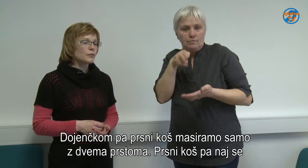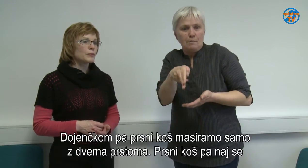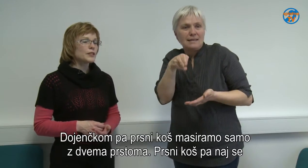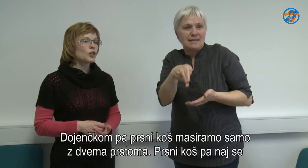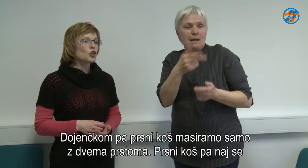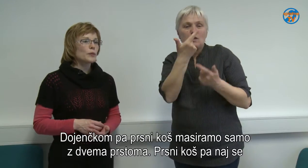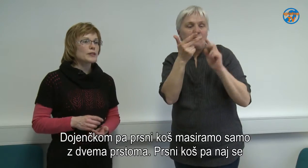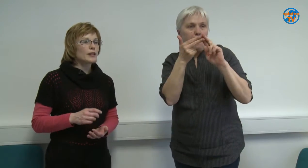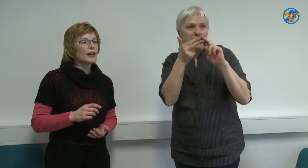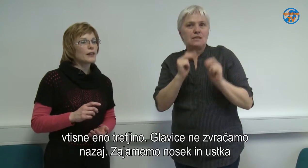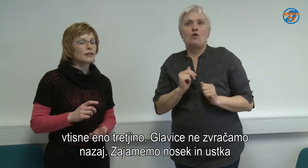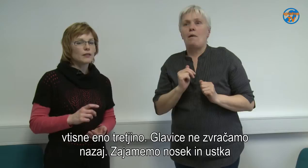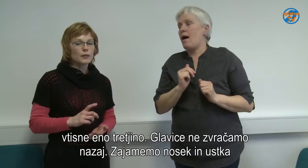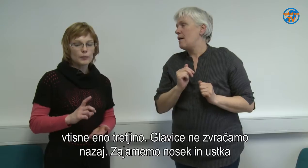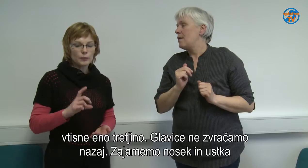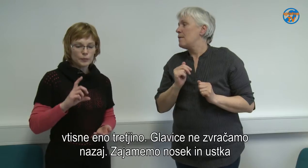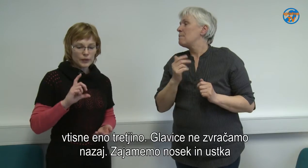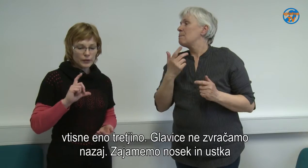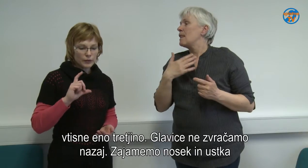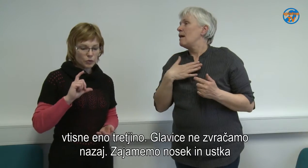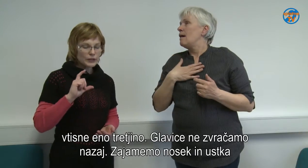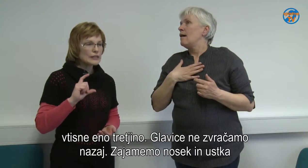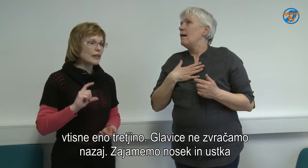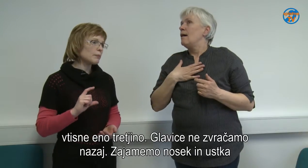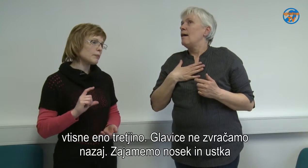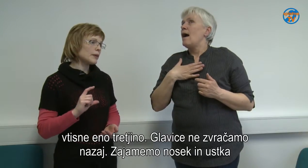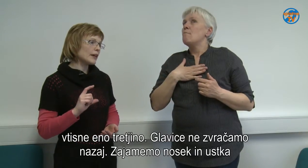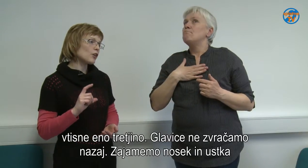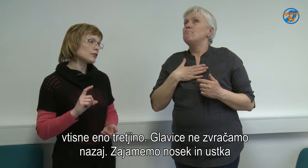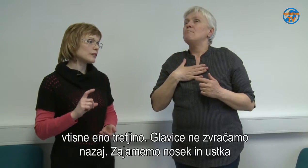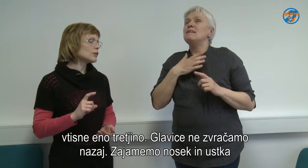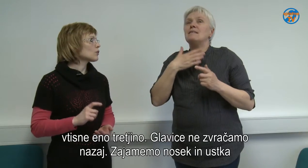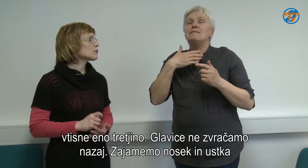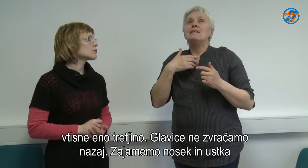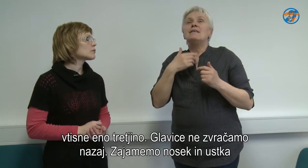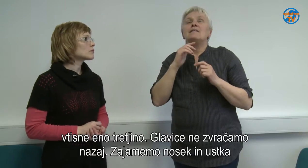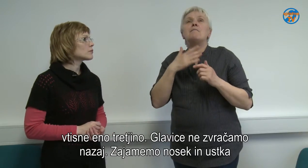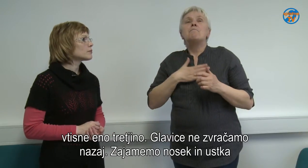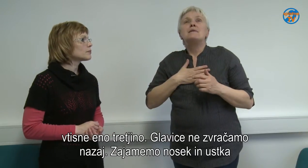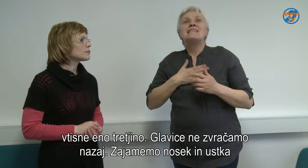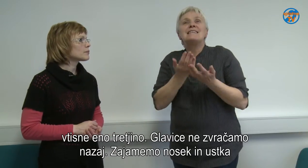Prsni koš pa se naj vtisne eno tretjino.